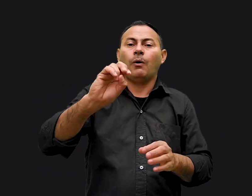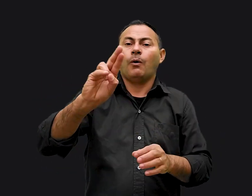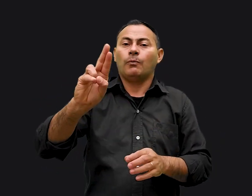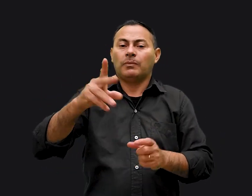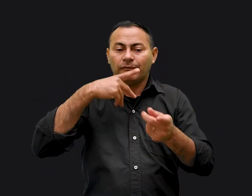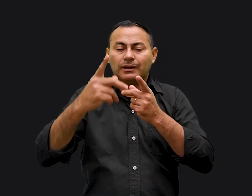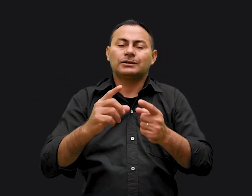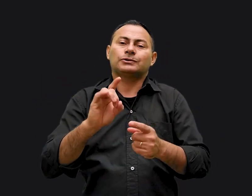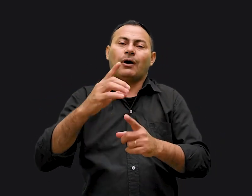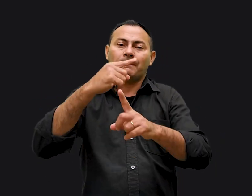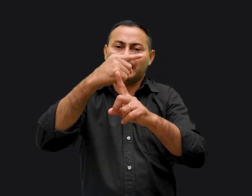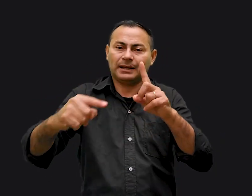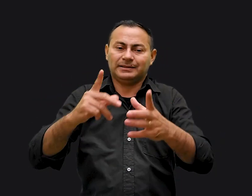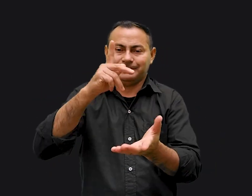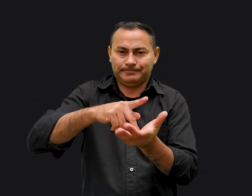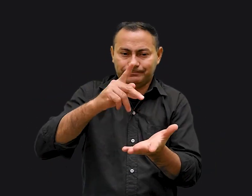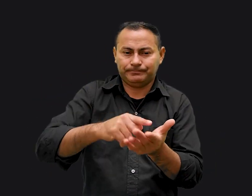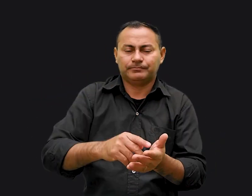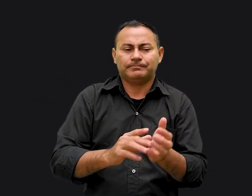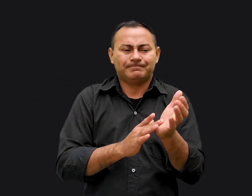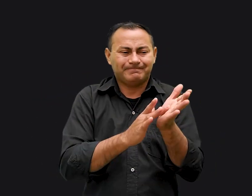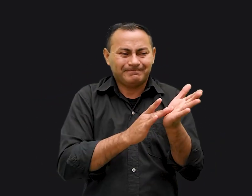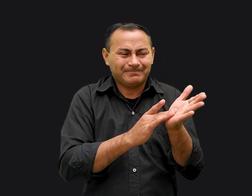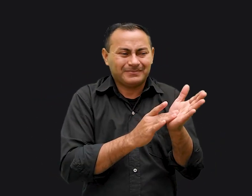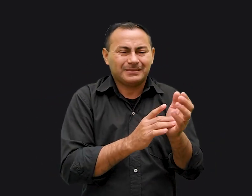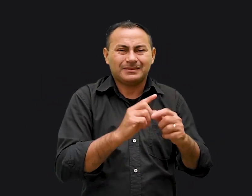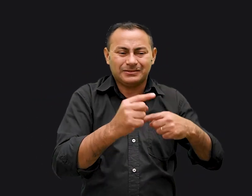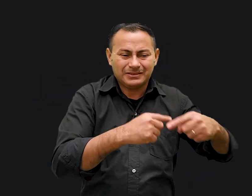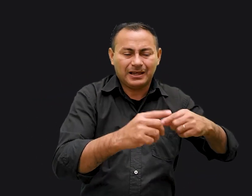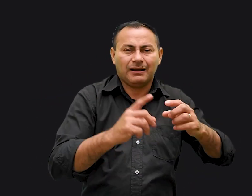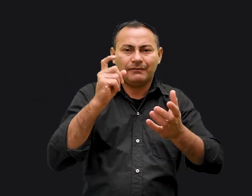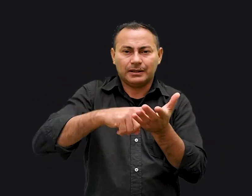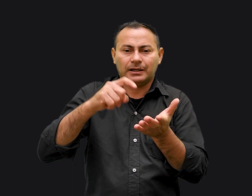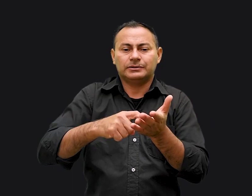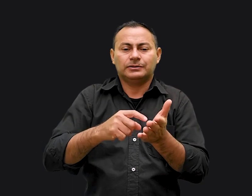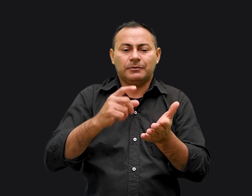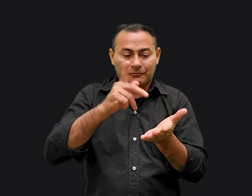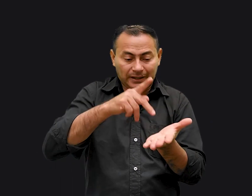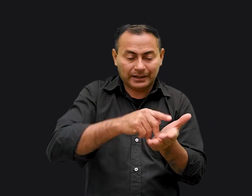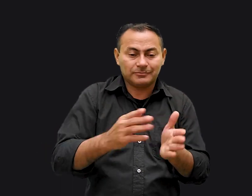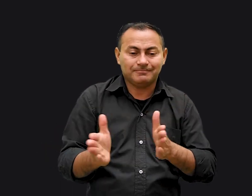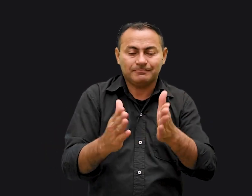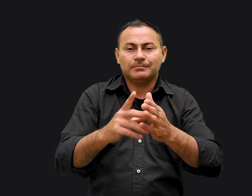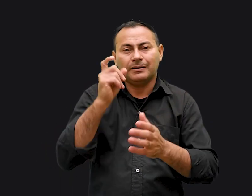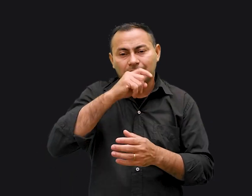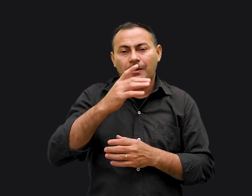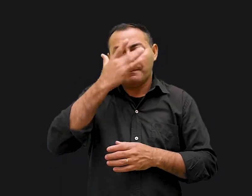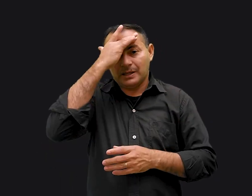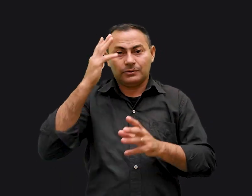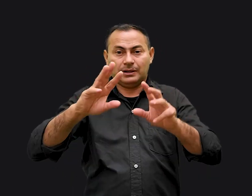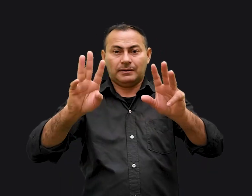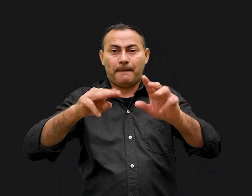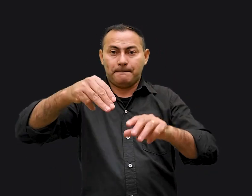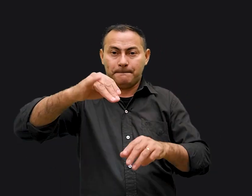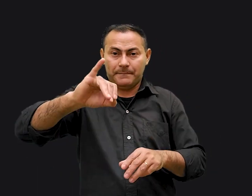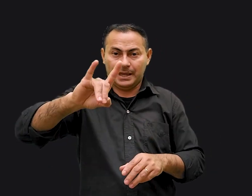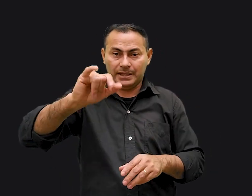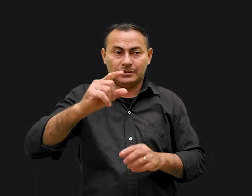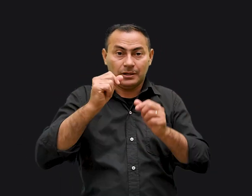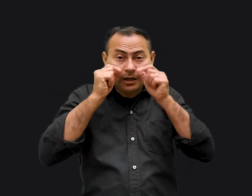parte da verdade Manipular a verdade é um dos caminhos para se mentir Pessoas na mídia são espertos em